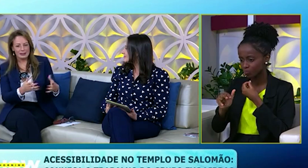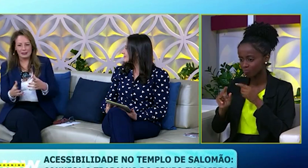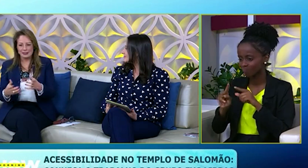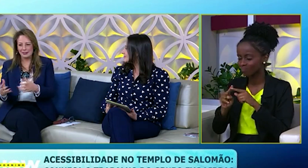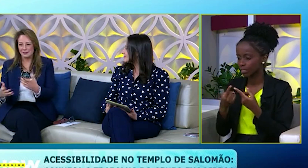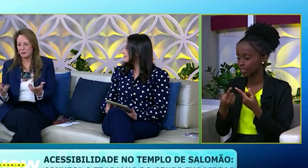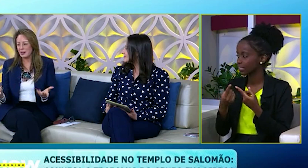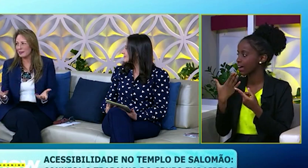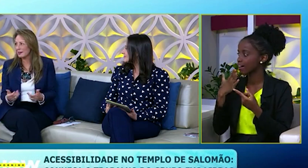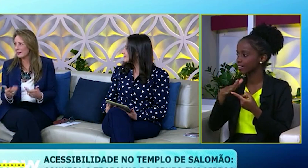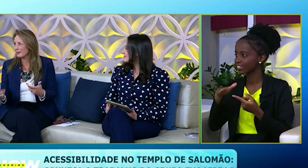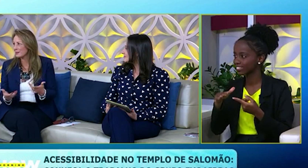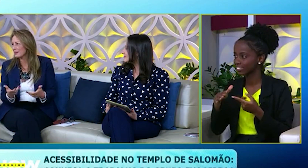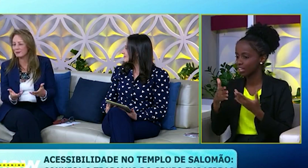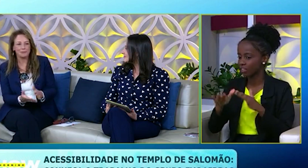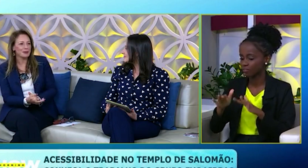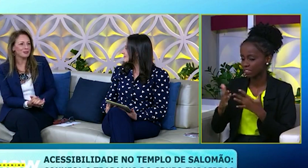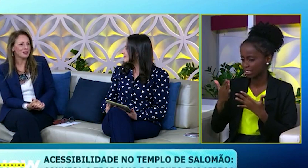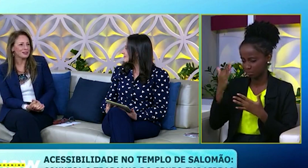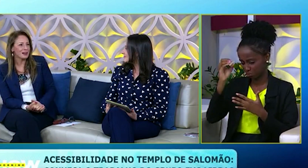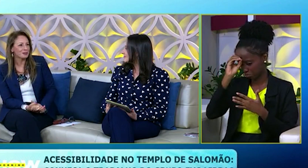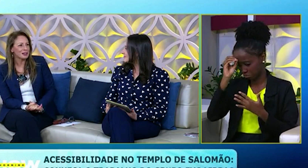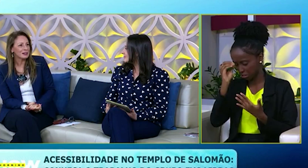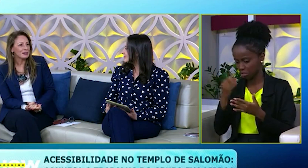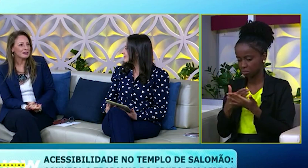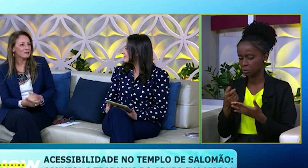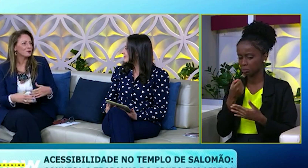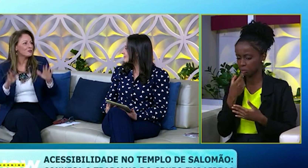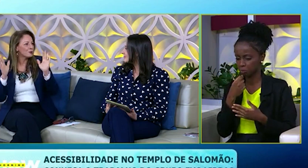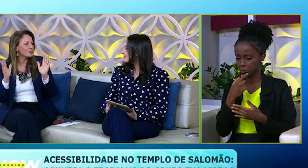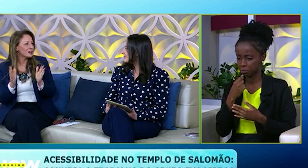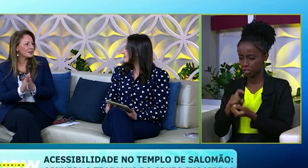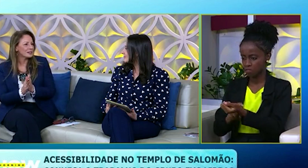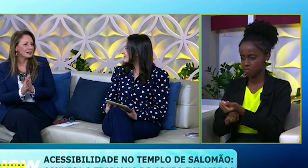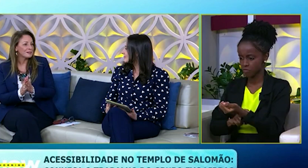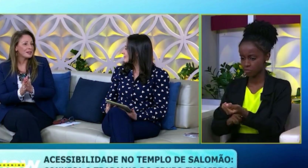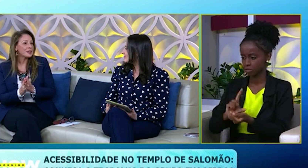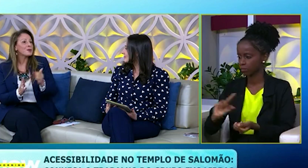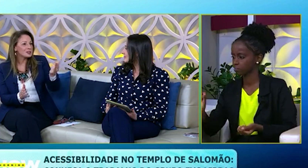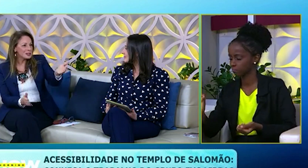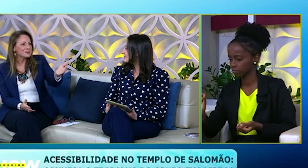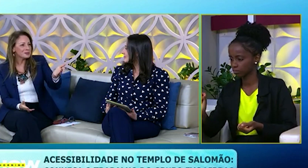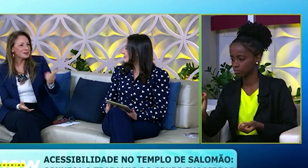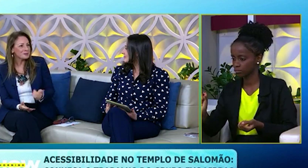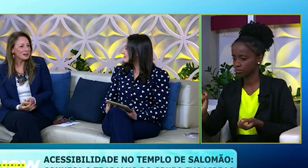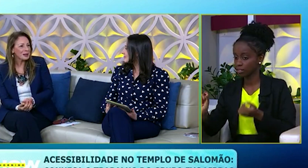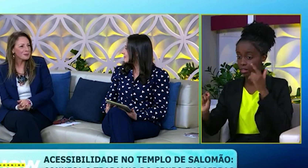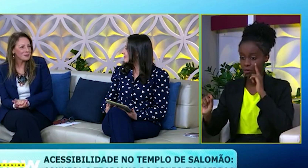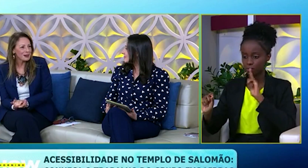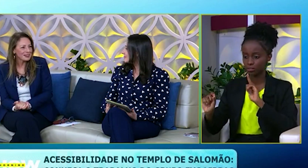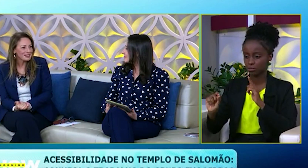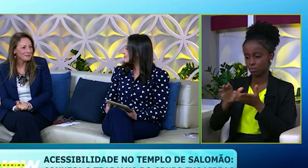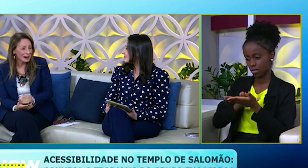ali, as crianças não entendem, né, começaram meio que tirar sarro dele, ele ficou nervoso, quis sair da sala. E conseguimos uma